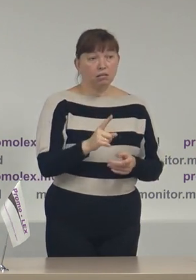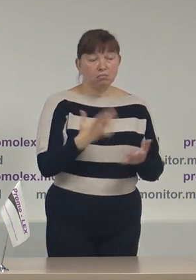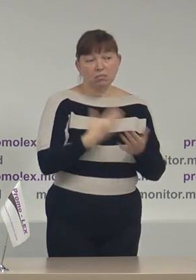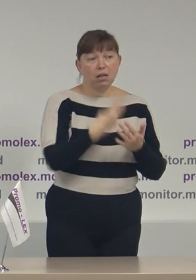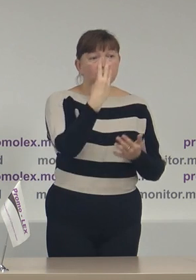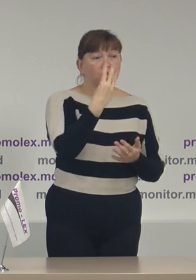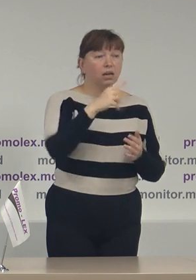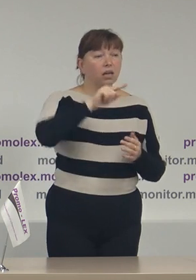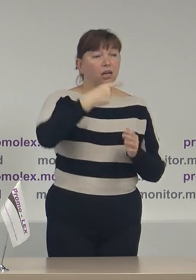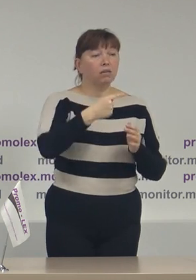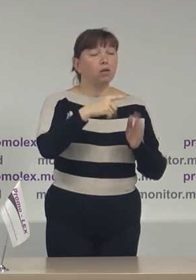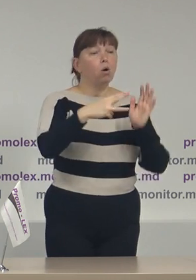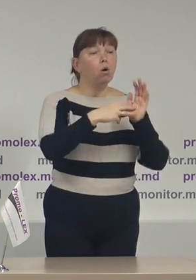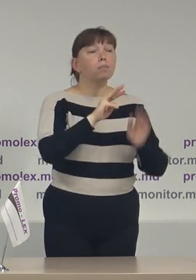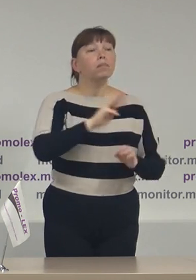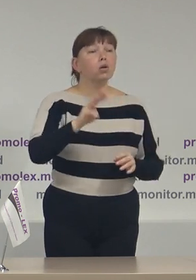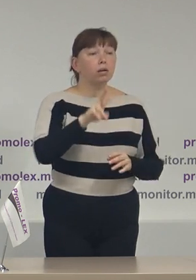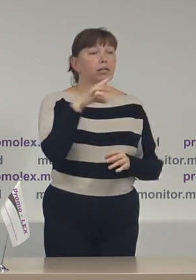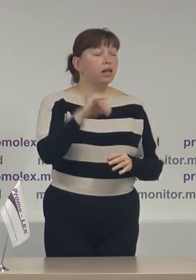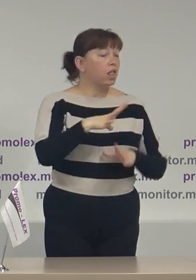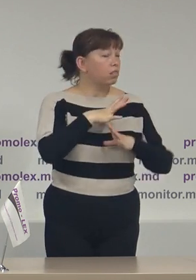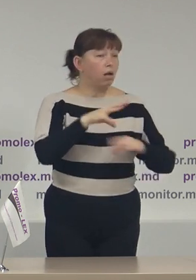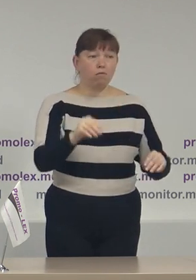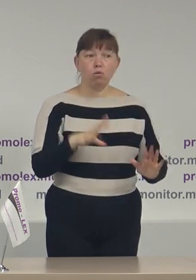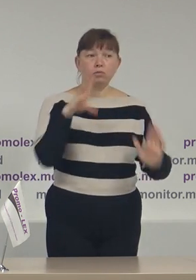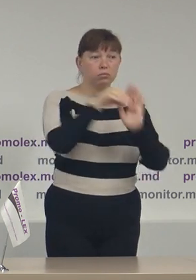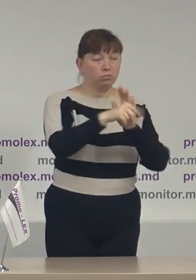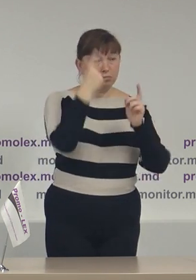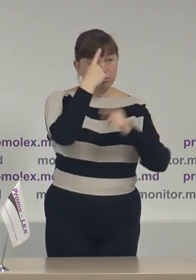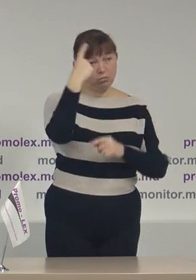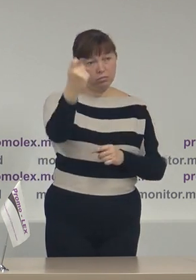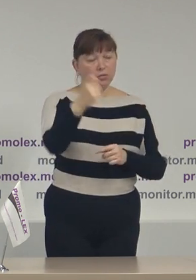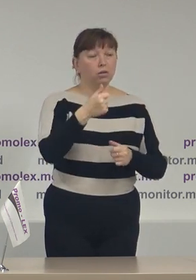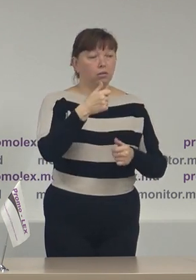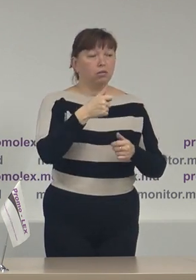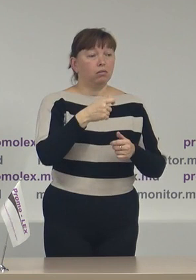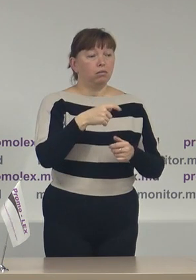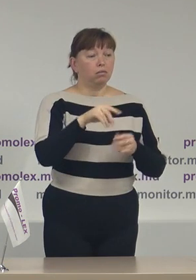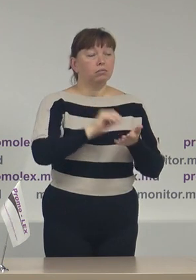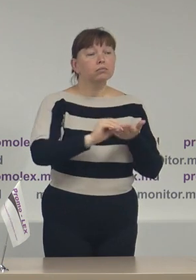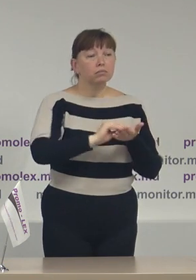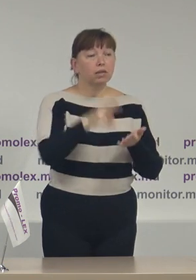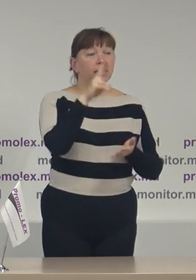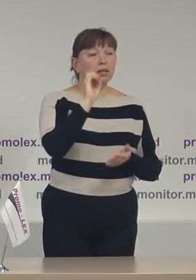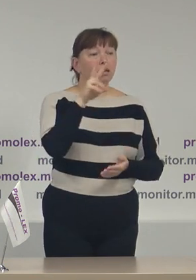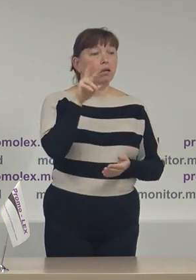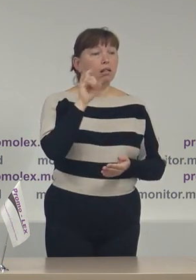3,8 milioane de lei nu au fost raportate de către concurență electorală.